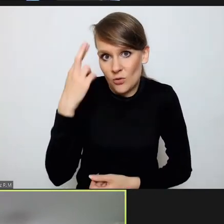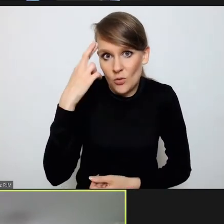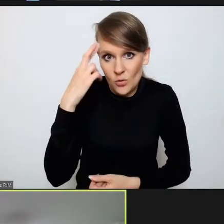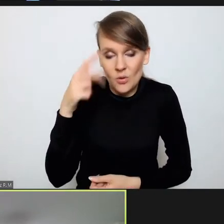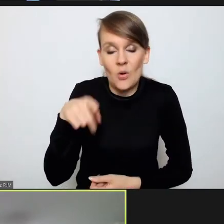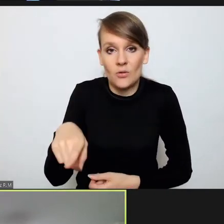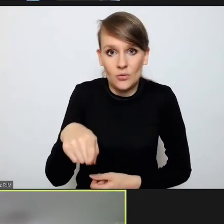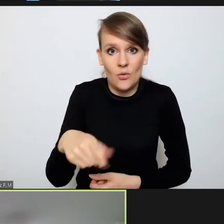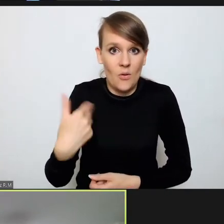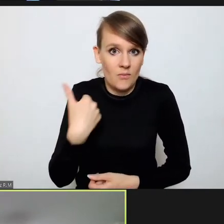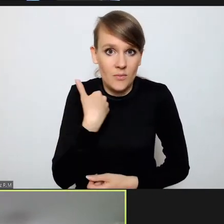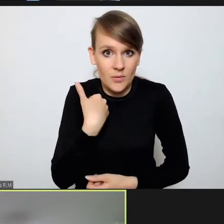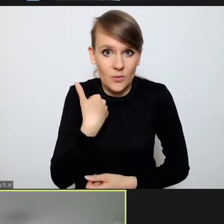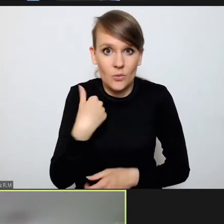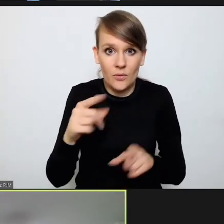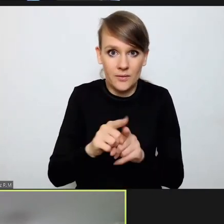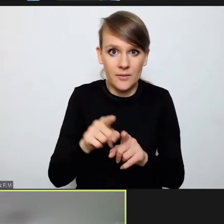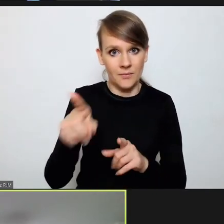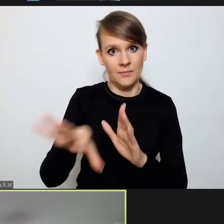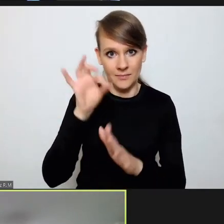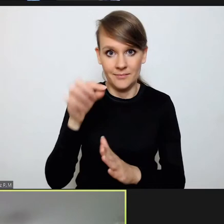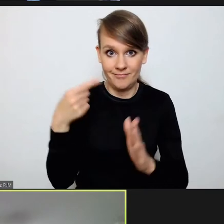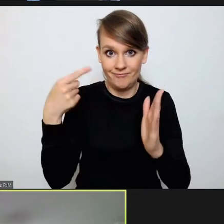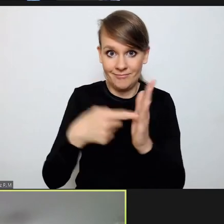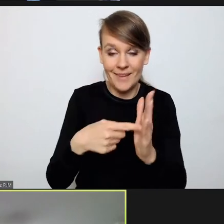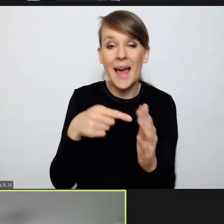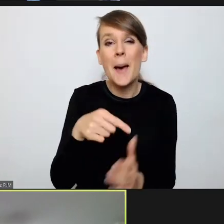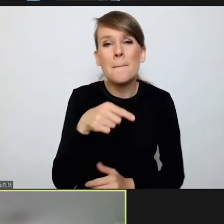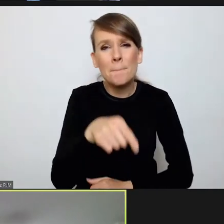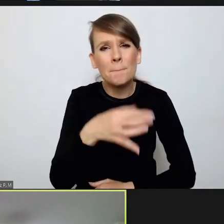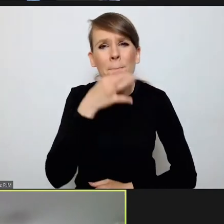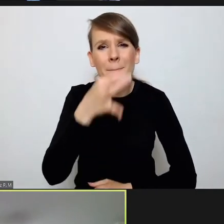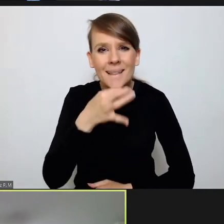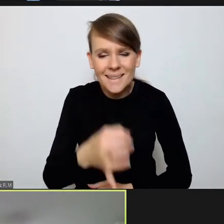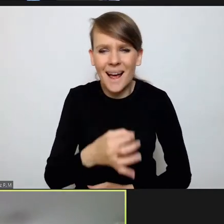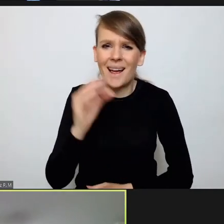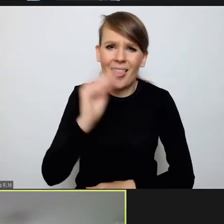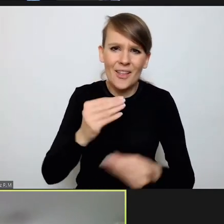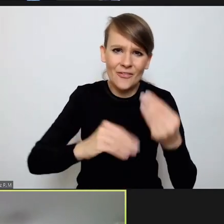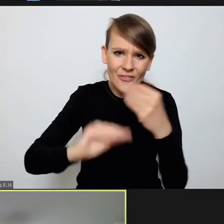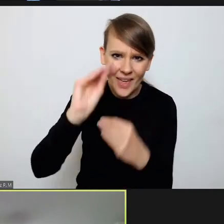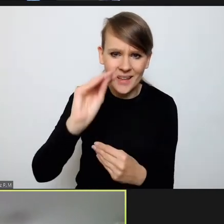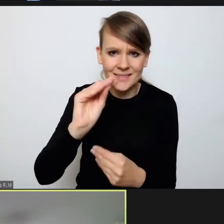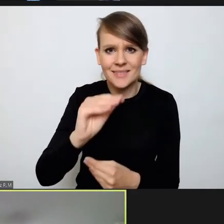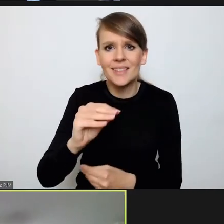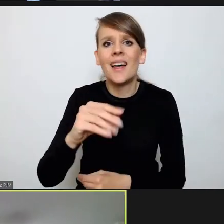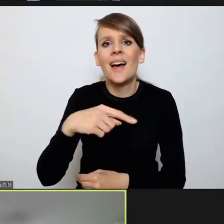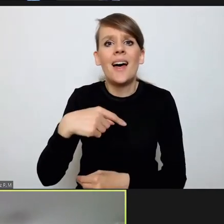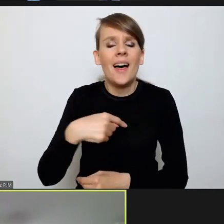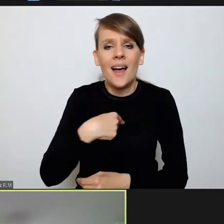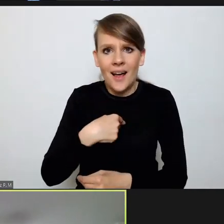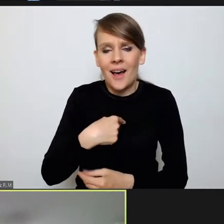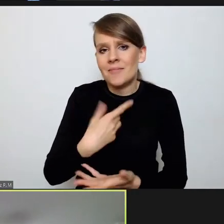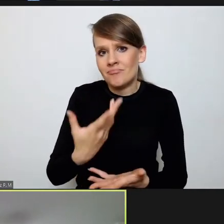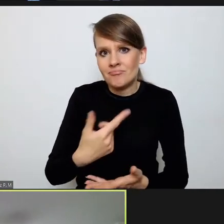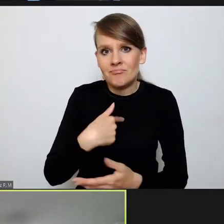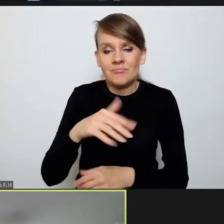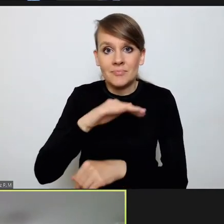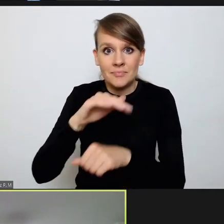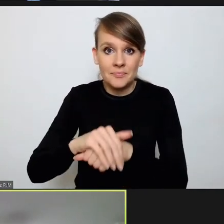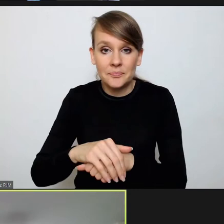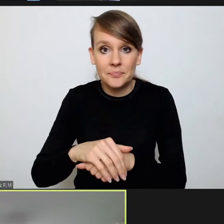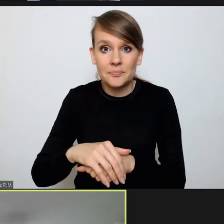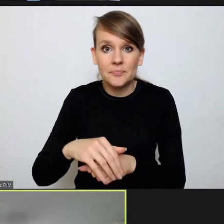został też powołany. Tych pytań oczywiście jest więcej, tutaj się przyłączam do tego stwierdzenia